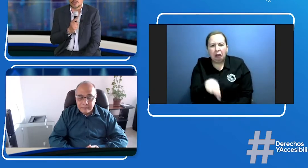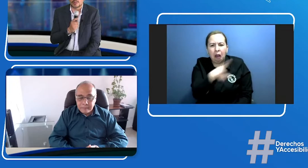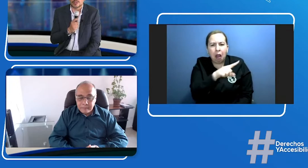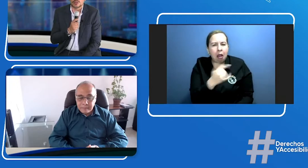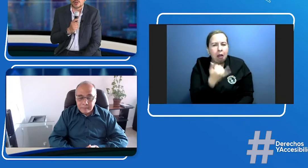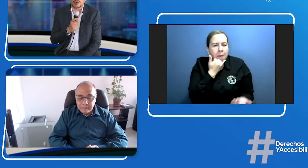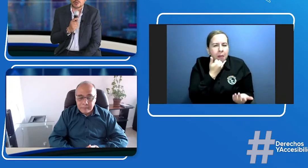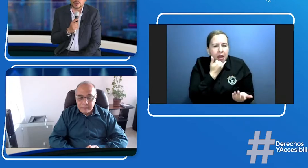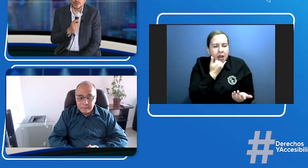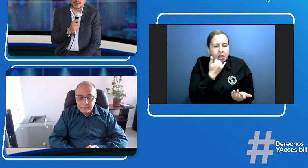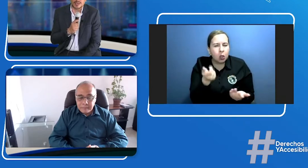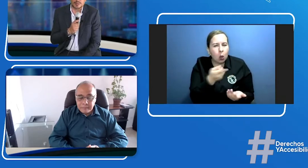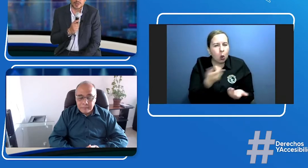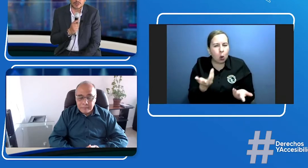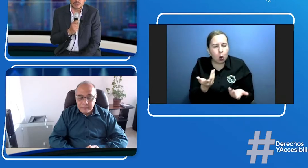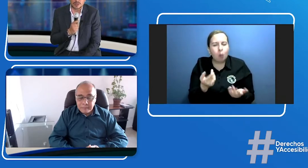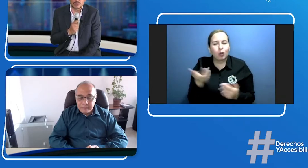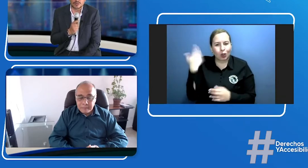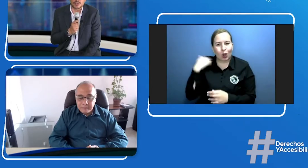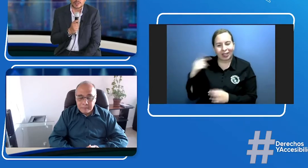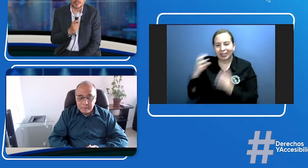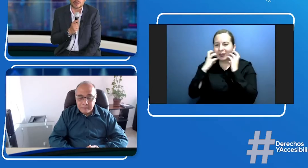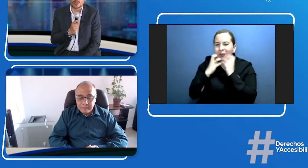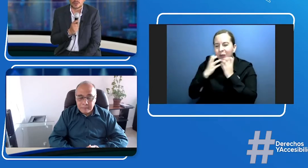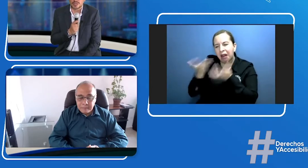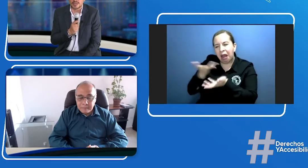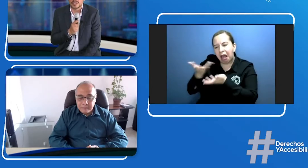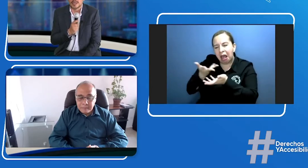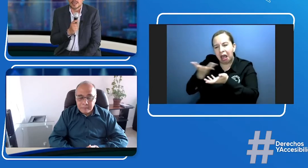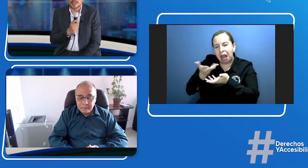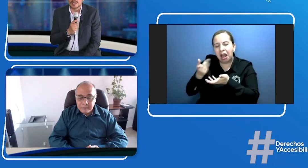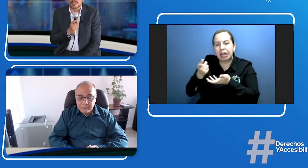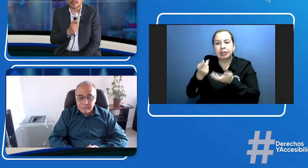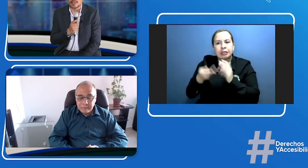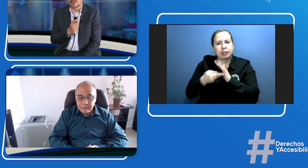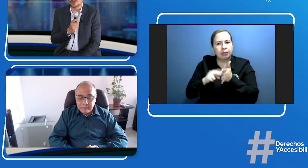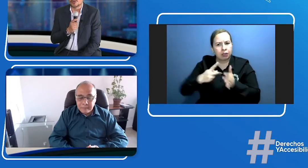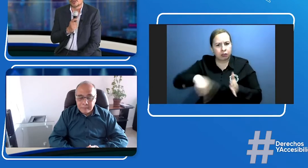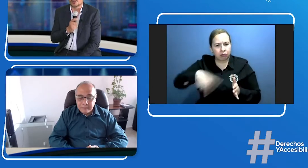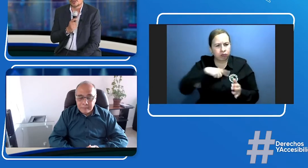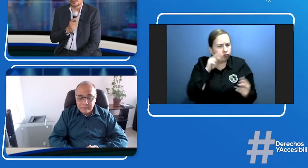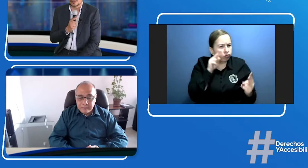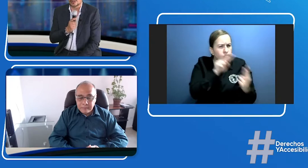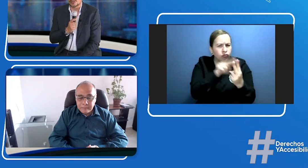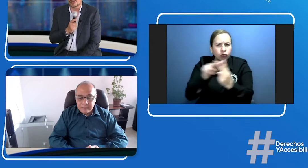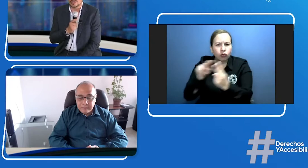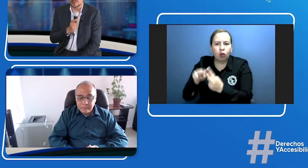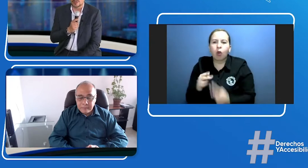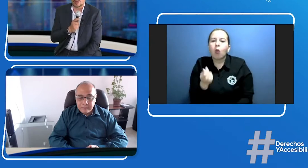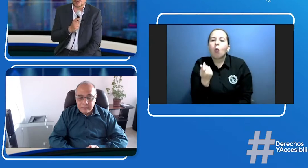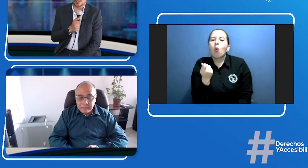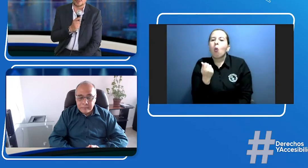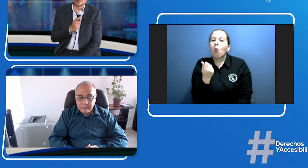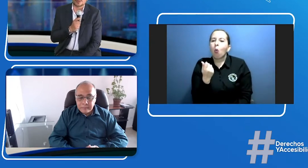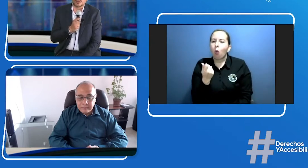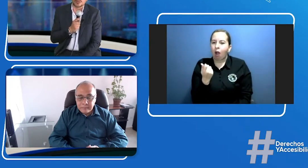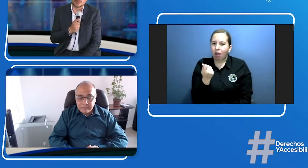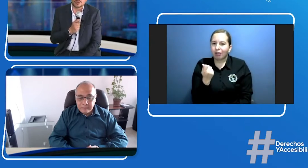mencionó ahora Juan Manuel y que para nosotros es fundamental conocer y es el tema de los costos nosotros estamos regulando por supuesto una